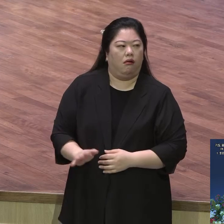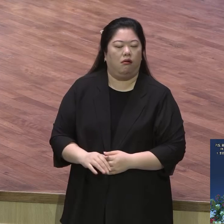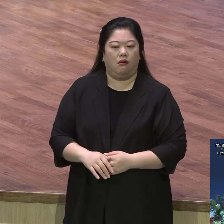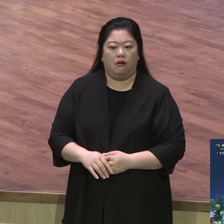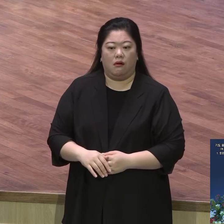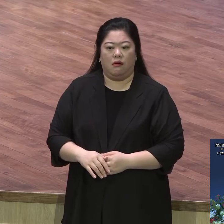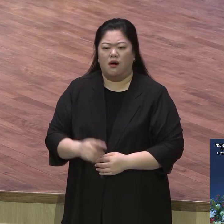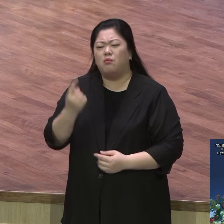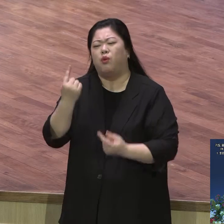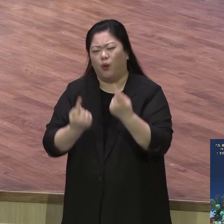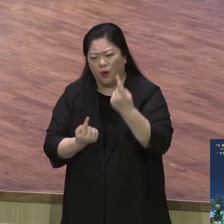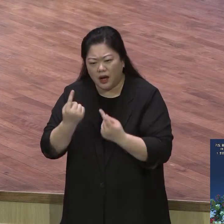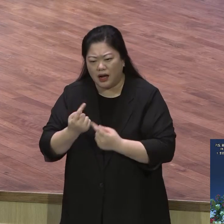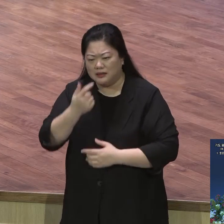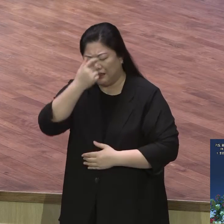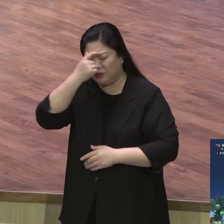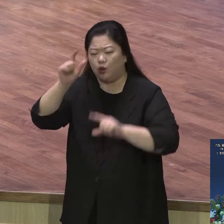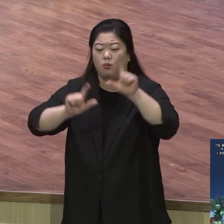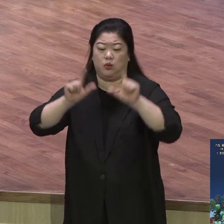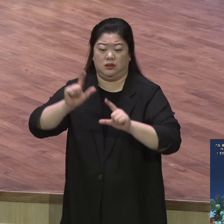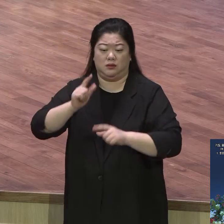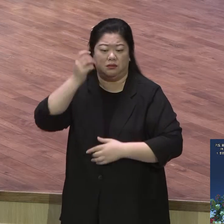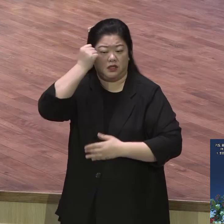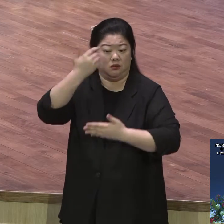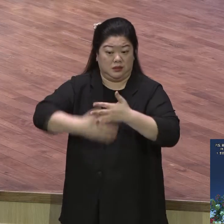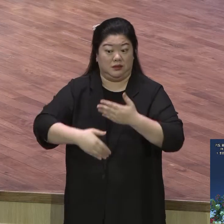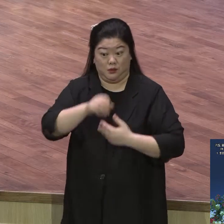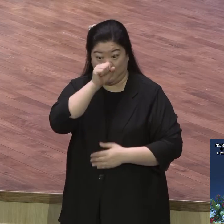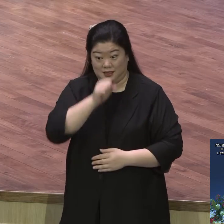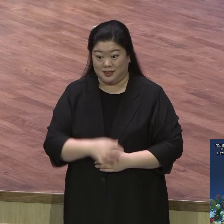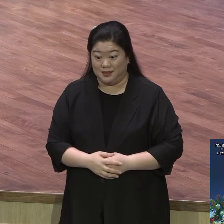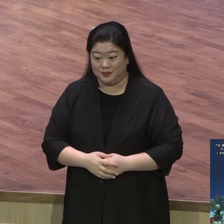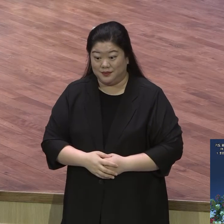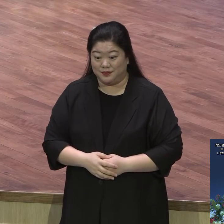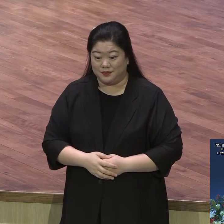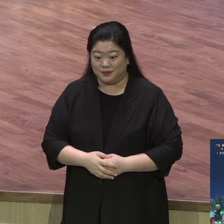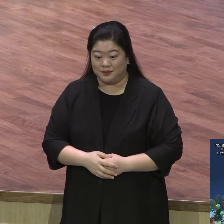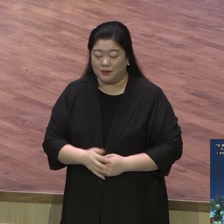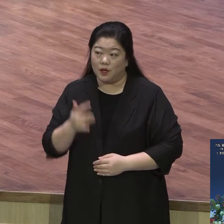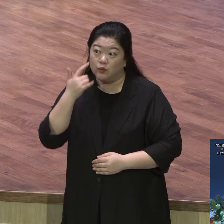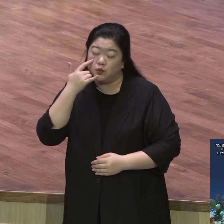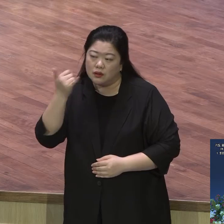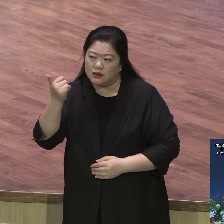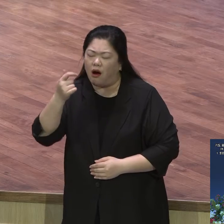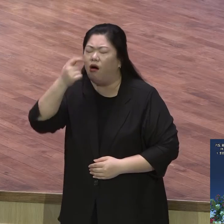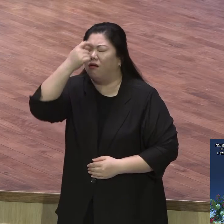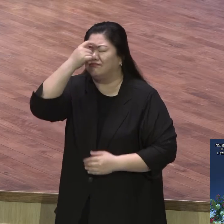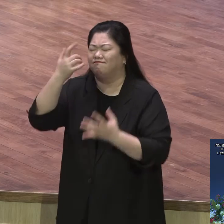영적으로 자녀들이 평생 잊지 않고 기억하고 그렇게 간증할 만큼